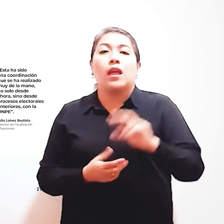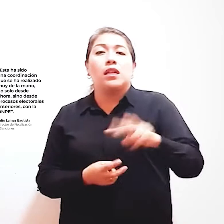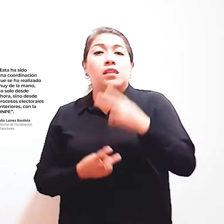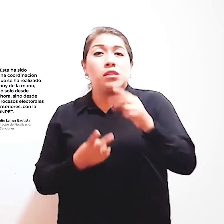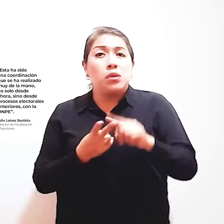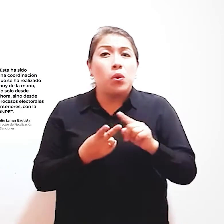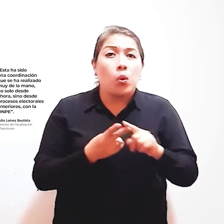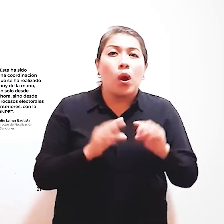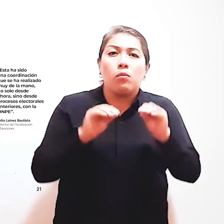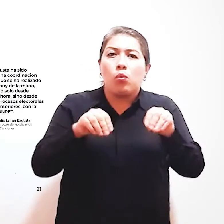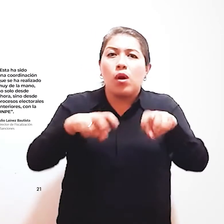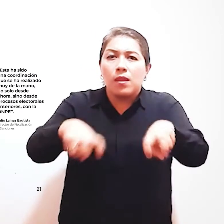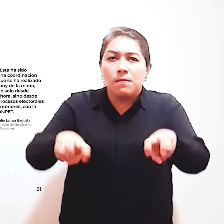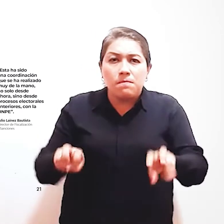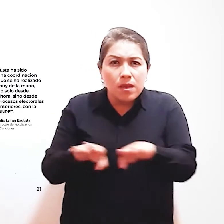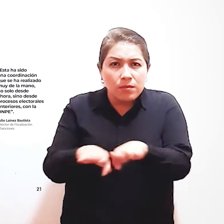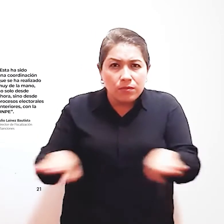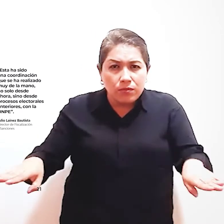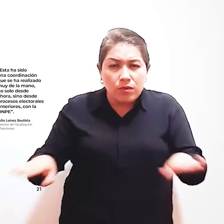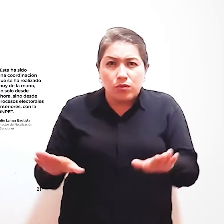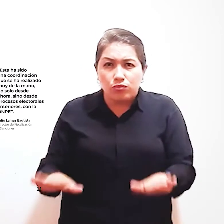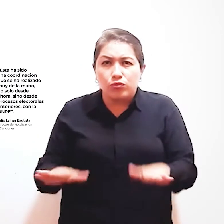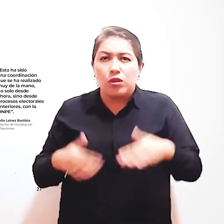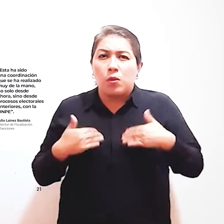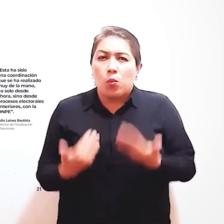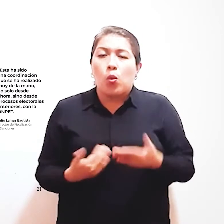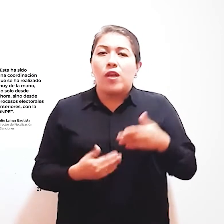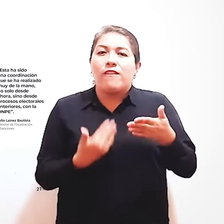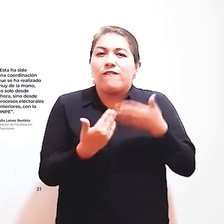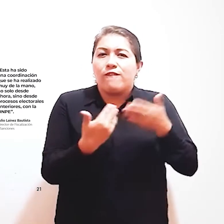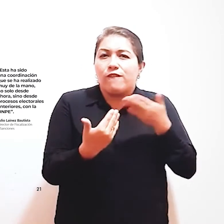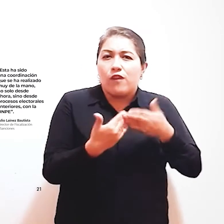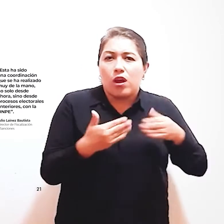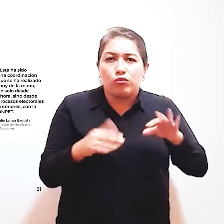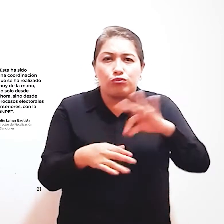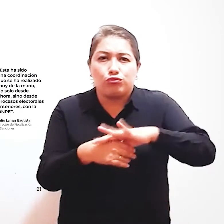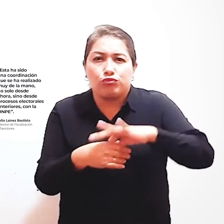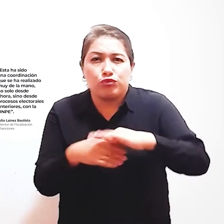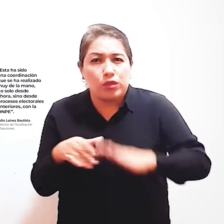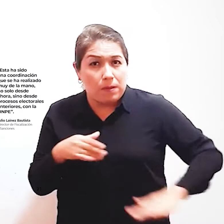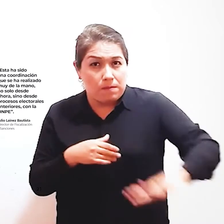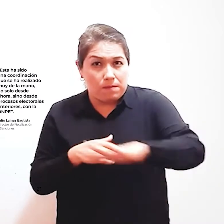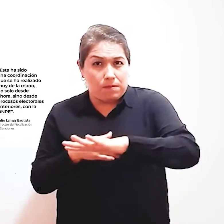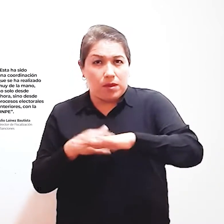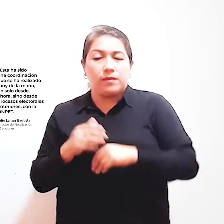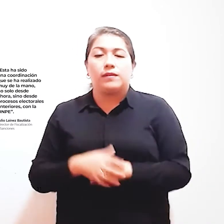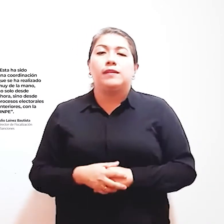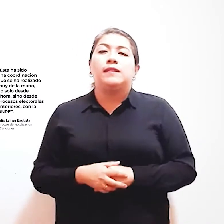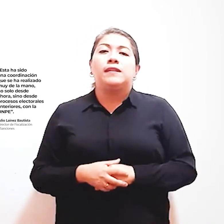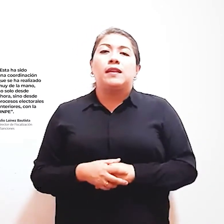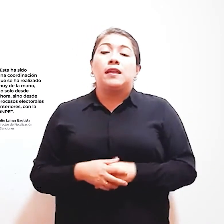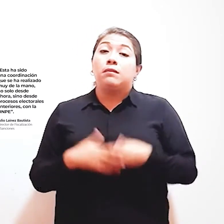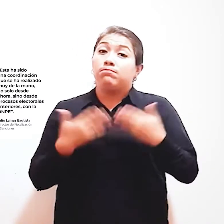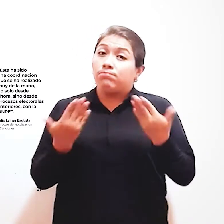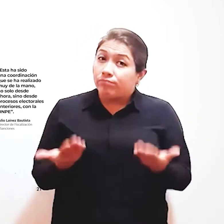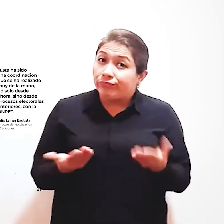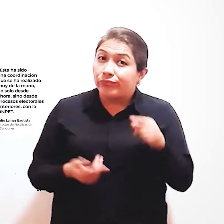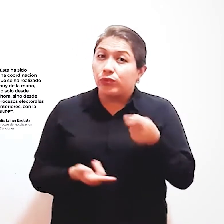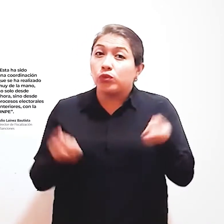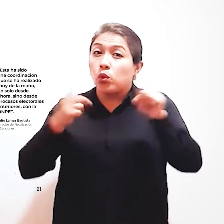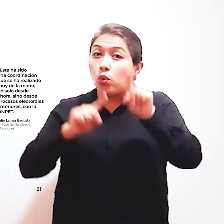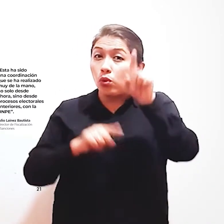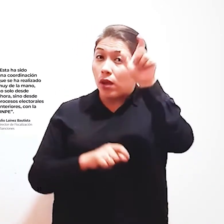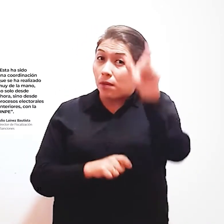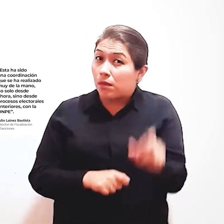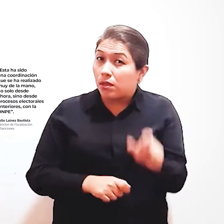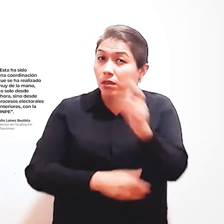centros Se instalaron Módulos temporales Para que las personas Con discapacidad Puedan votar Preferencialmente Es